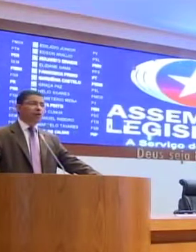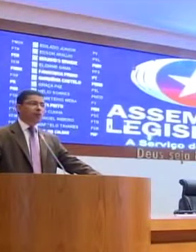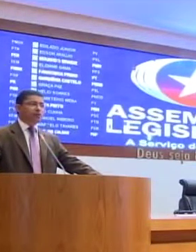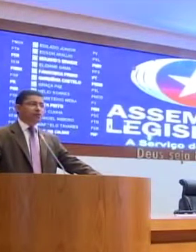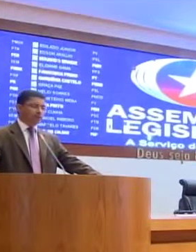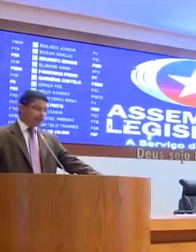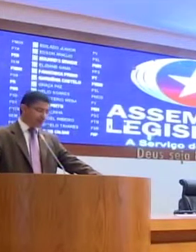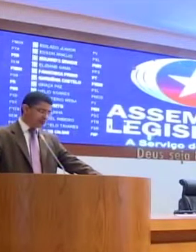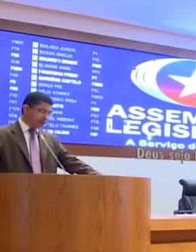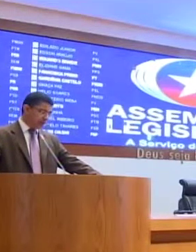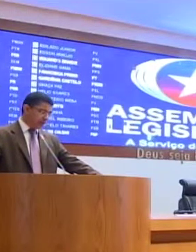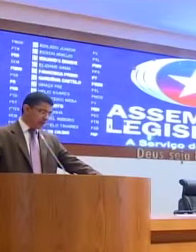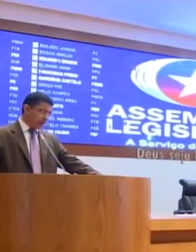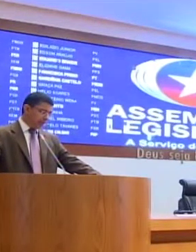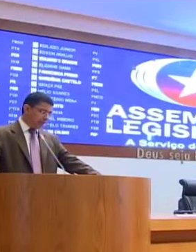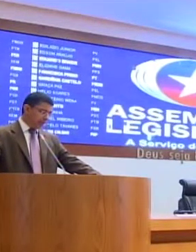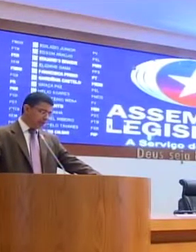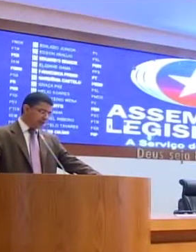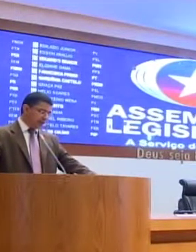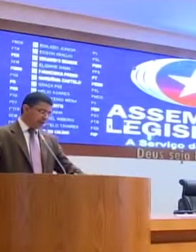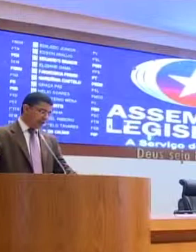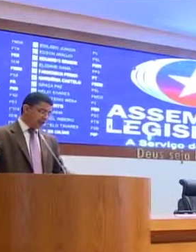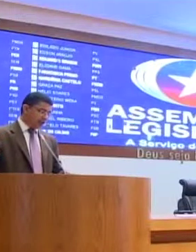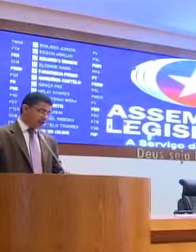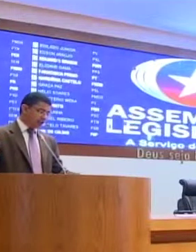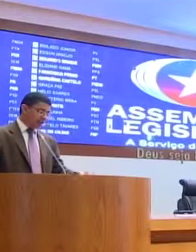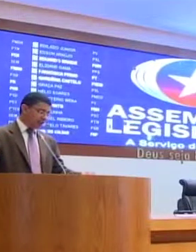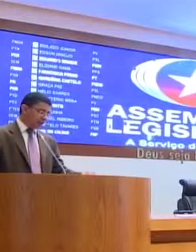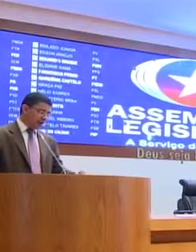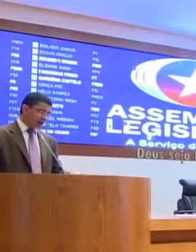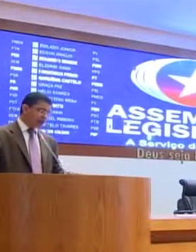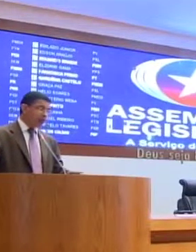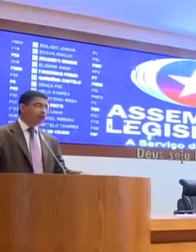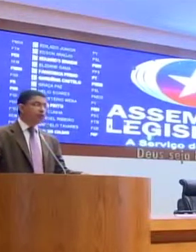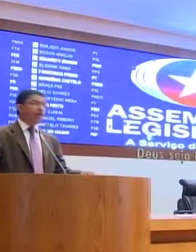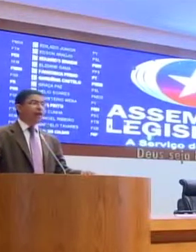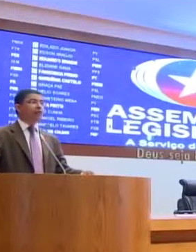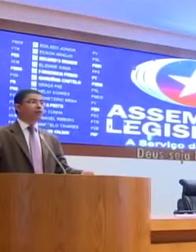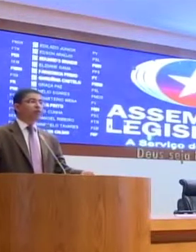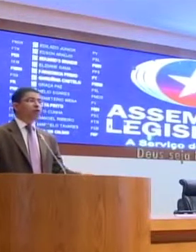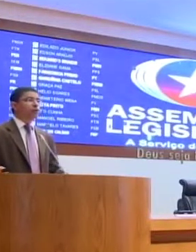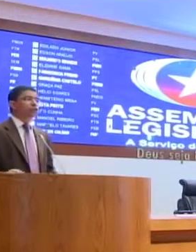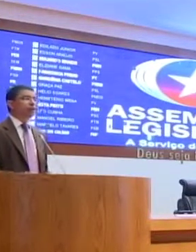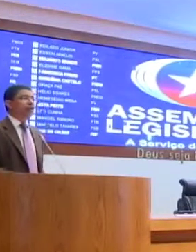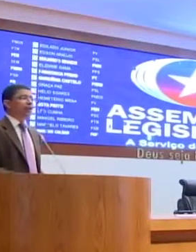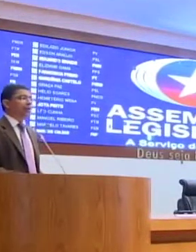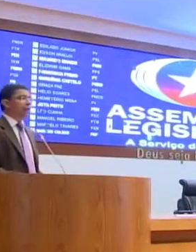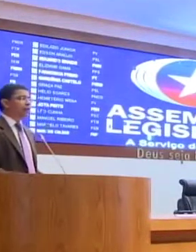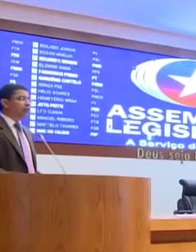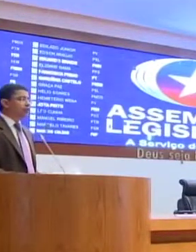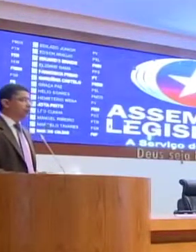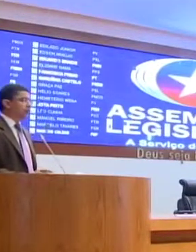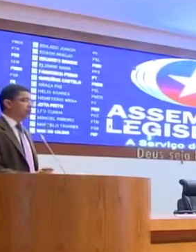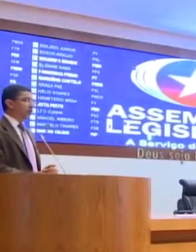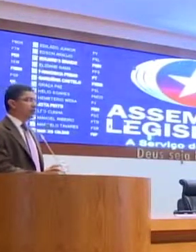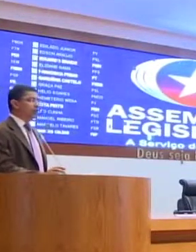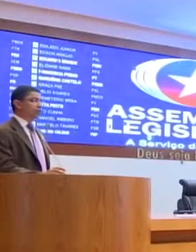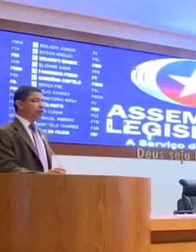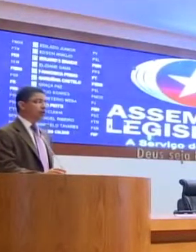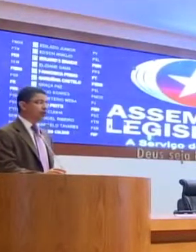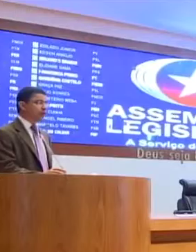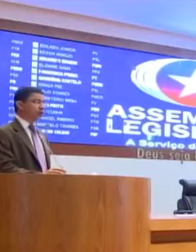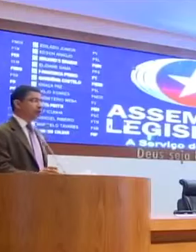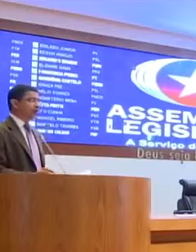forma de operacionalização da empresa que está extraindo areia do leito do Rio Munim, lá no município de